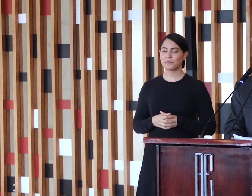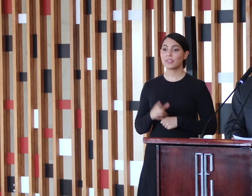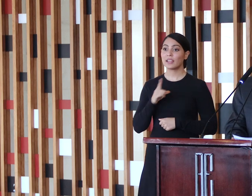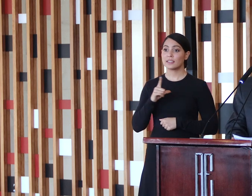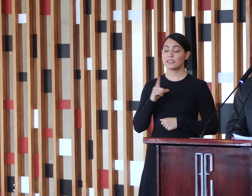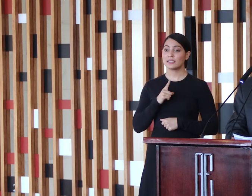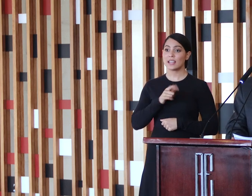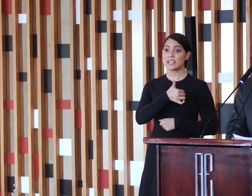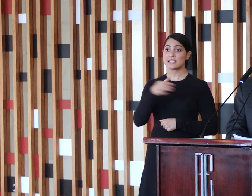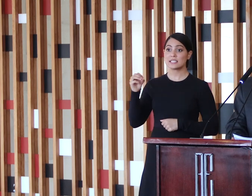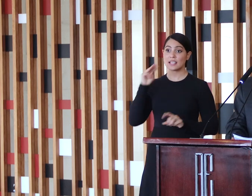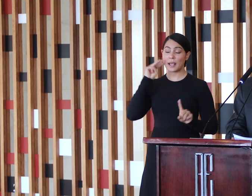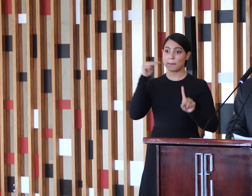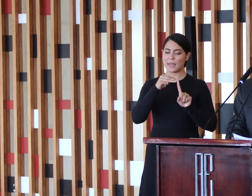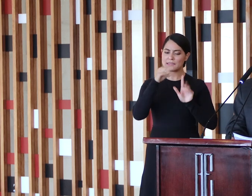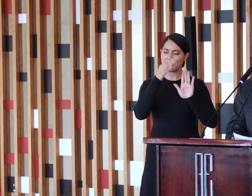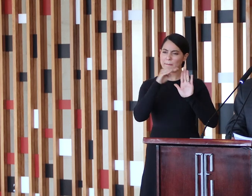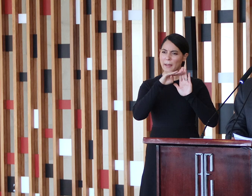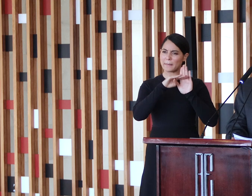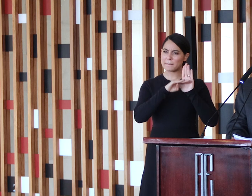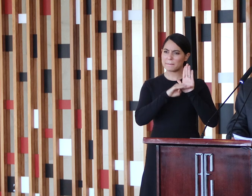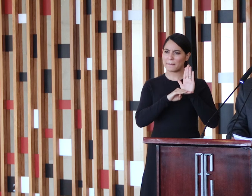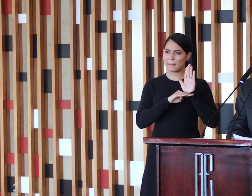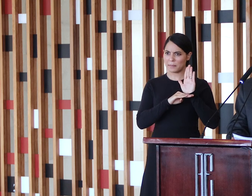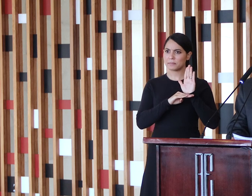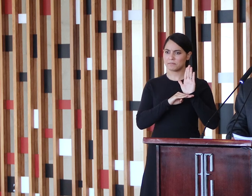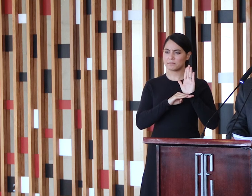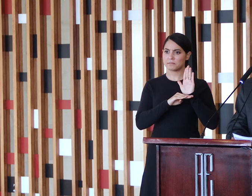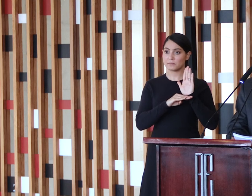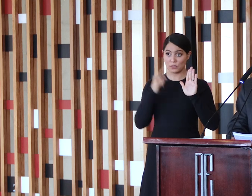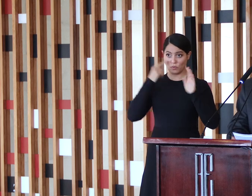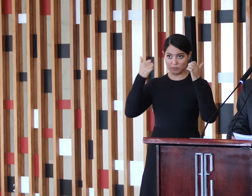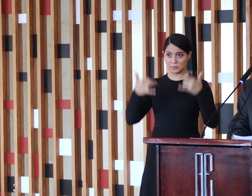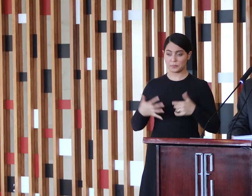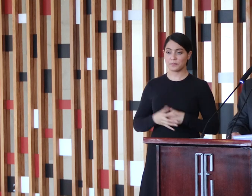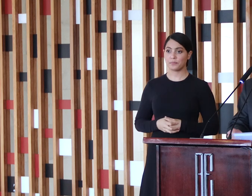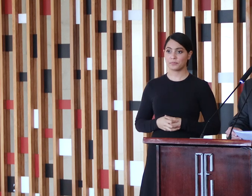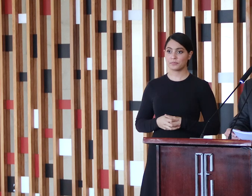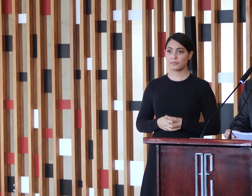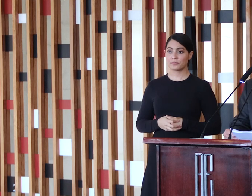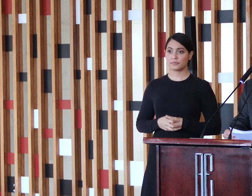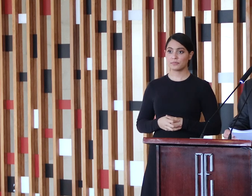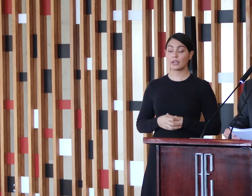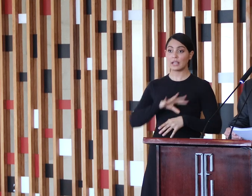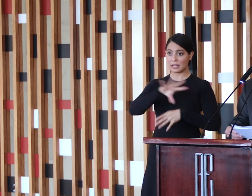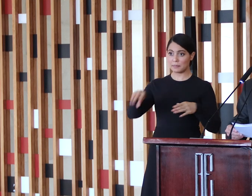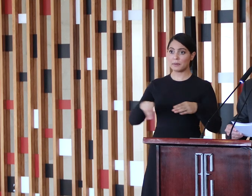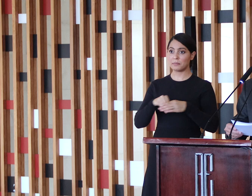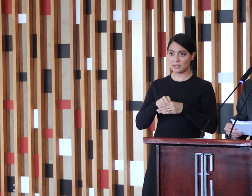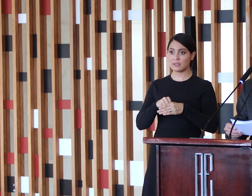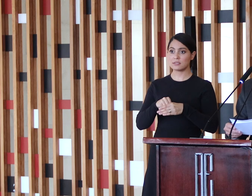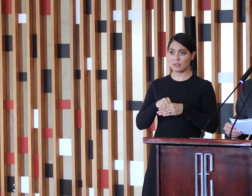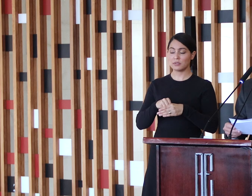100 metas do programa, encontram-se as seguintes. Implementação de melhorias ao